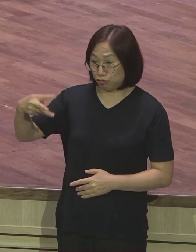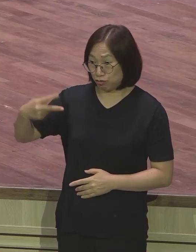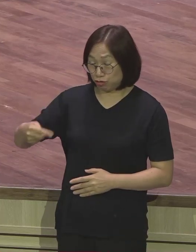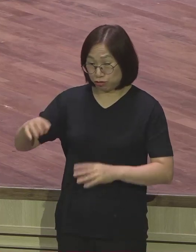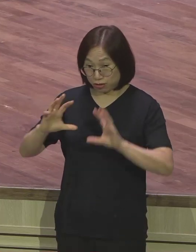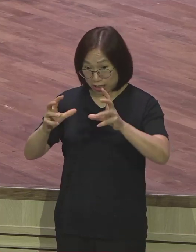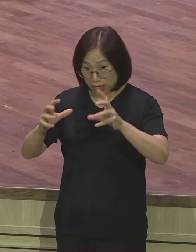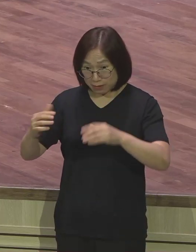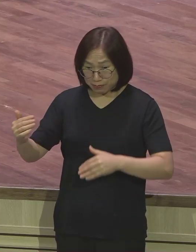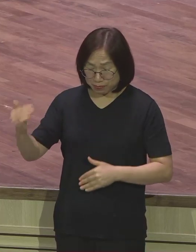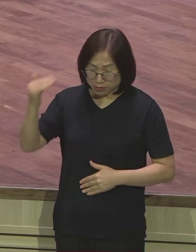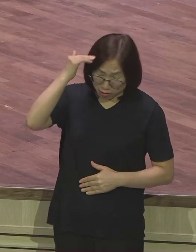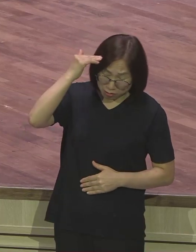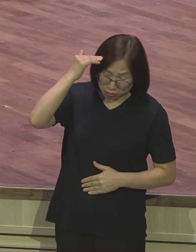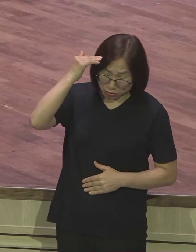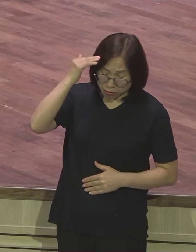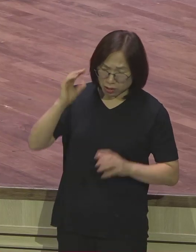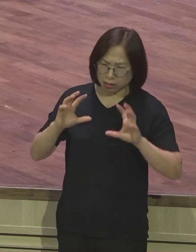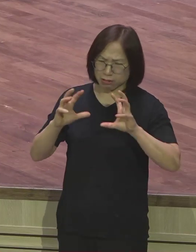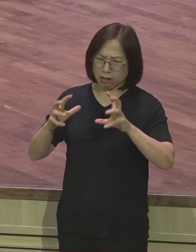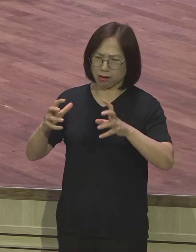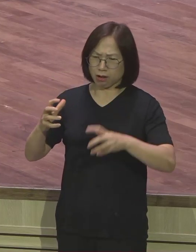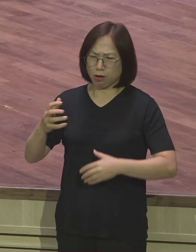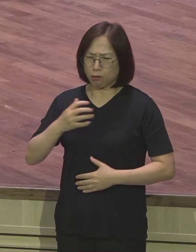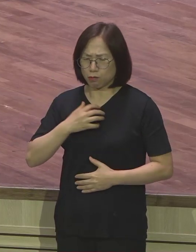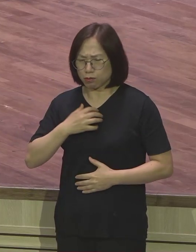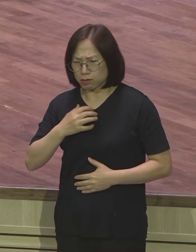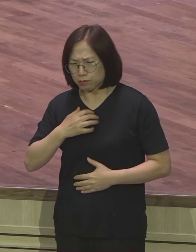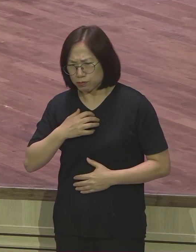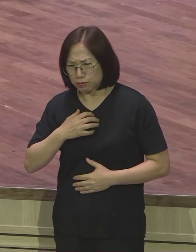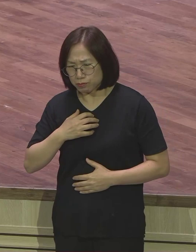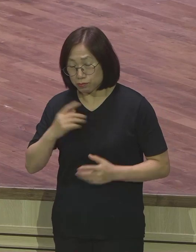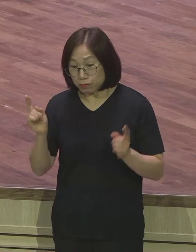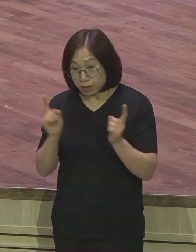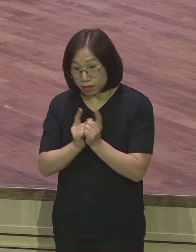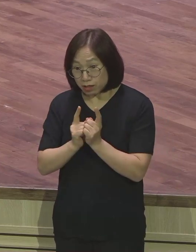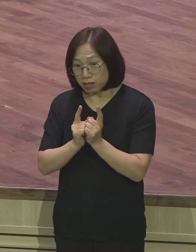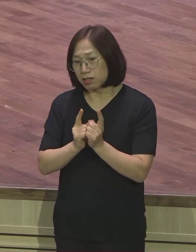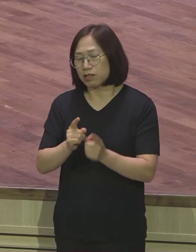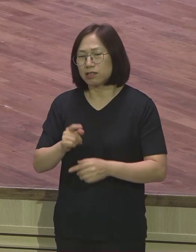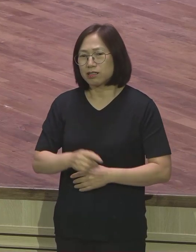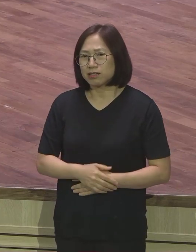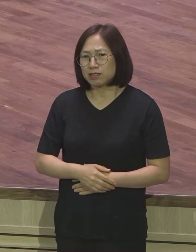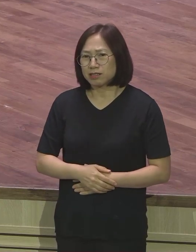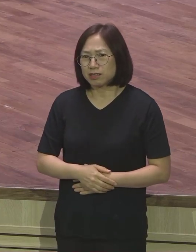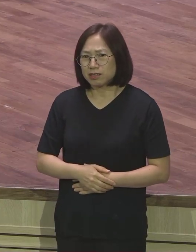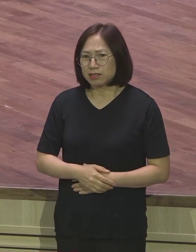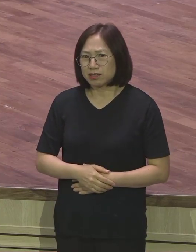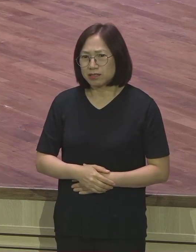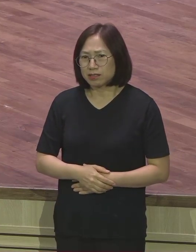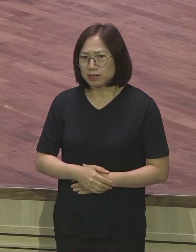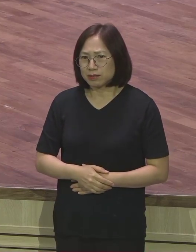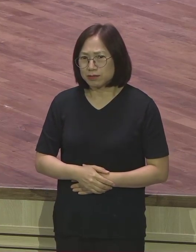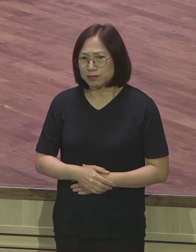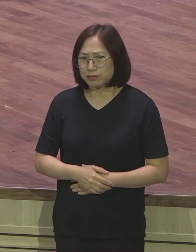절대절명 속에 풍정등화처럼 위태위태한 상황에 몰리게 되었습니다. 그리고